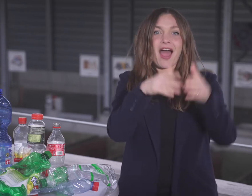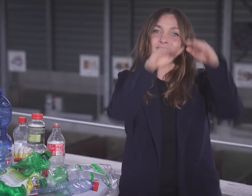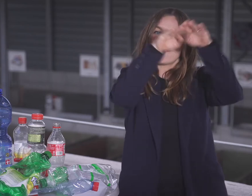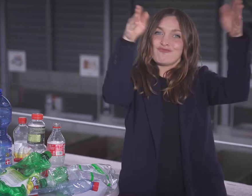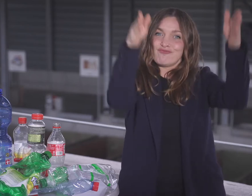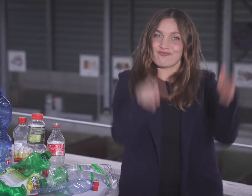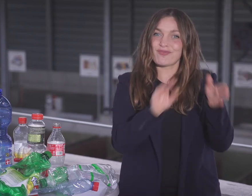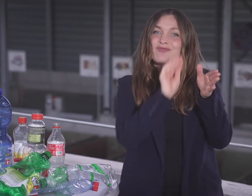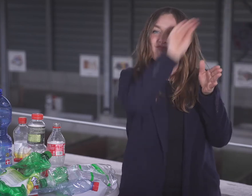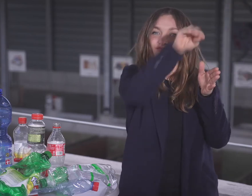Wertstoffe.